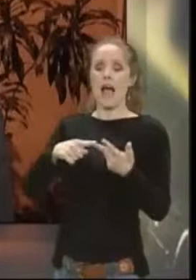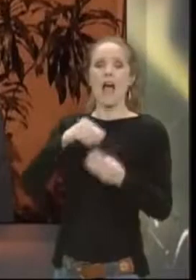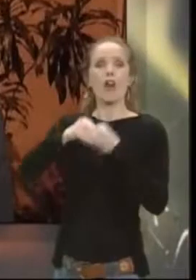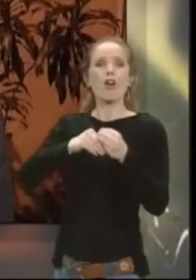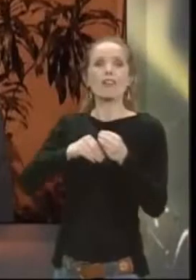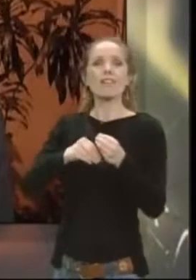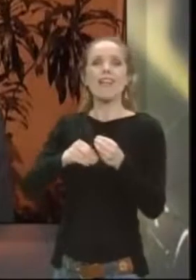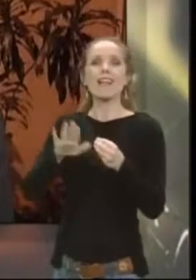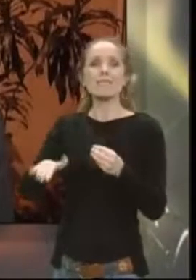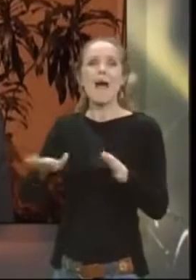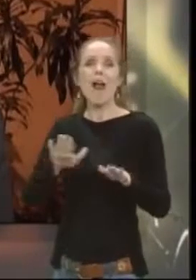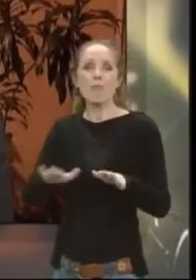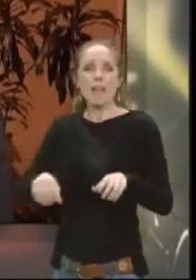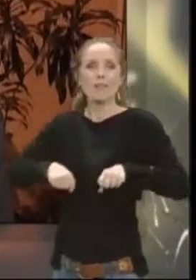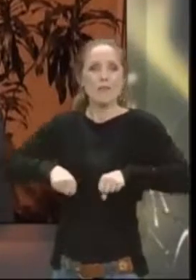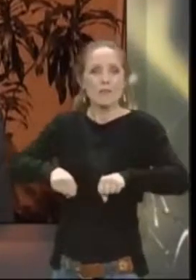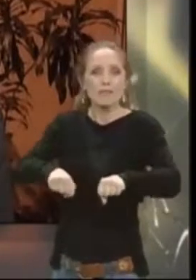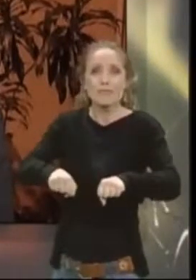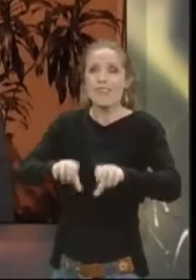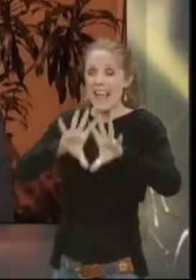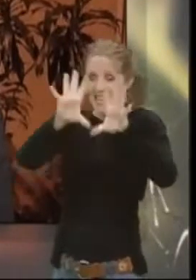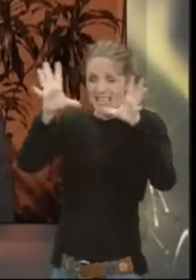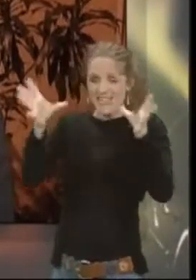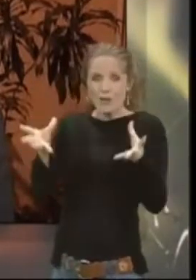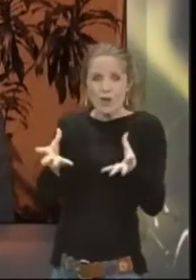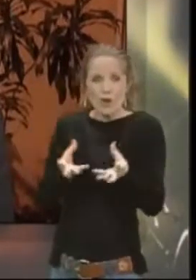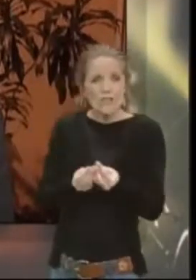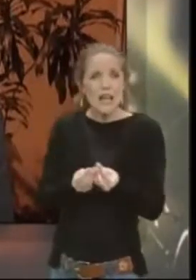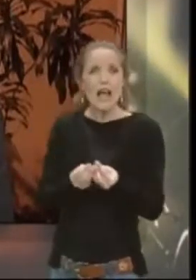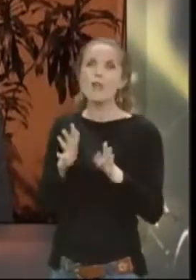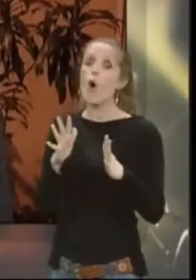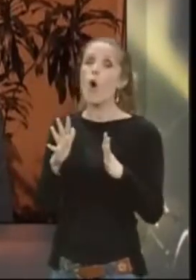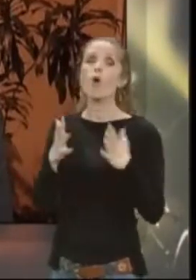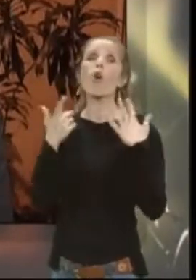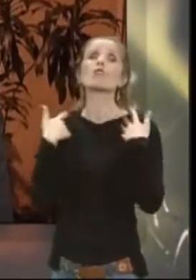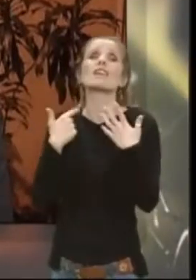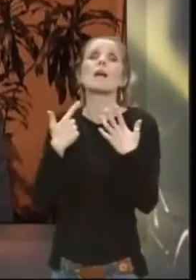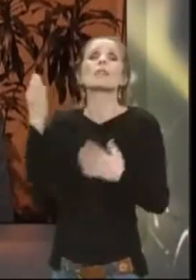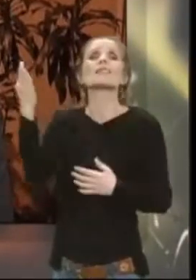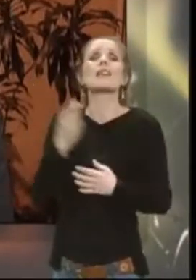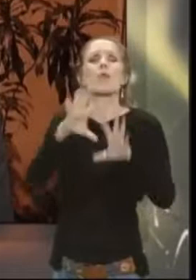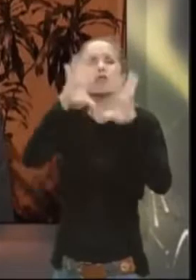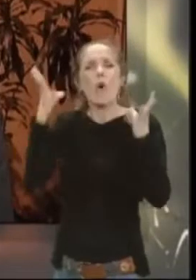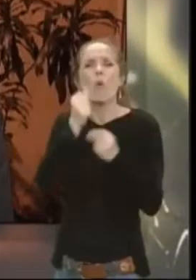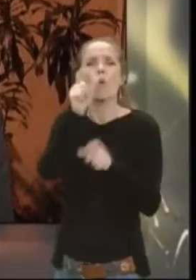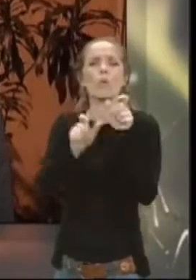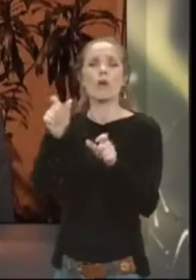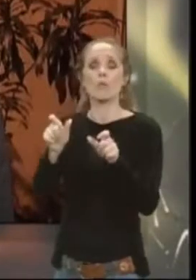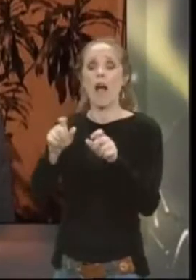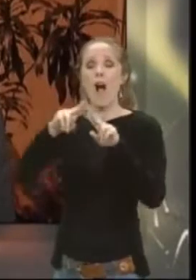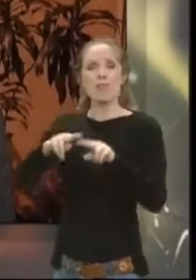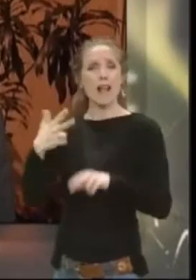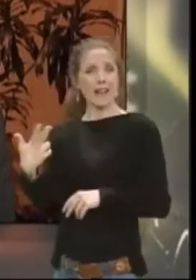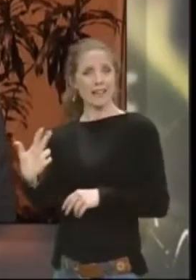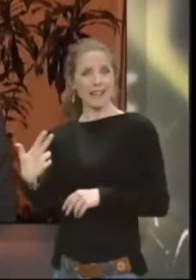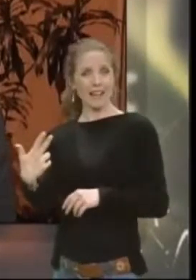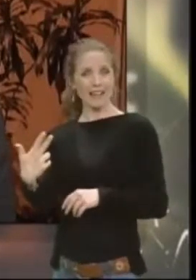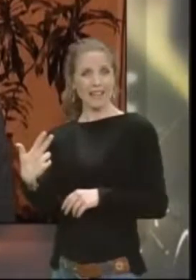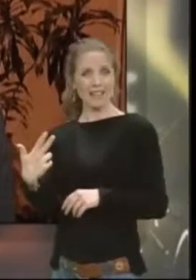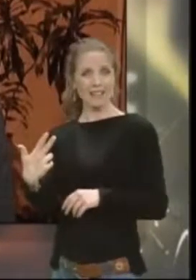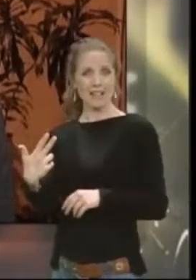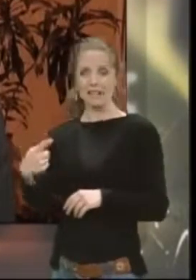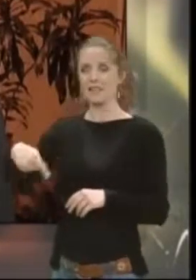tako da sve te grupe čine oko 70 procenata ukupne populacije, a za ostalih 30 procenata